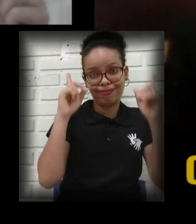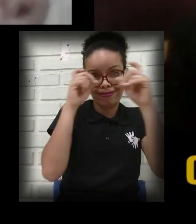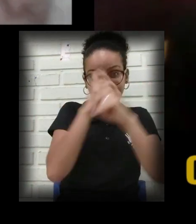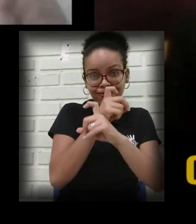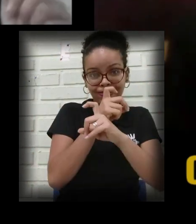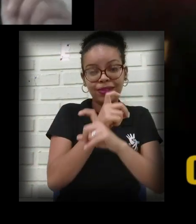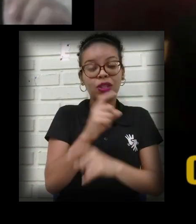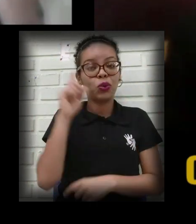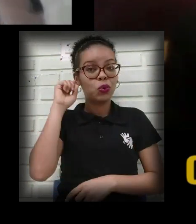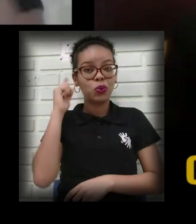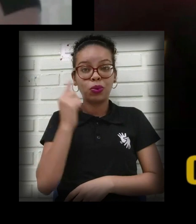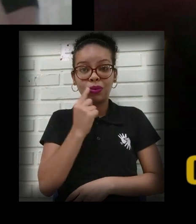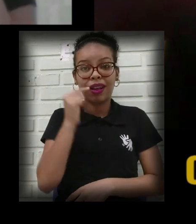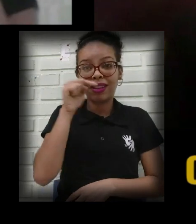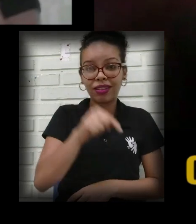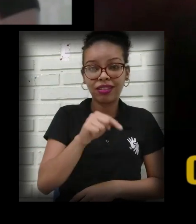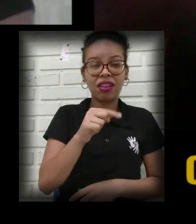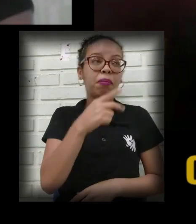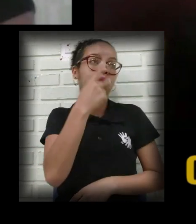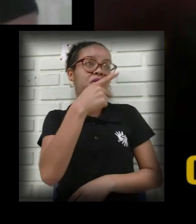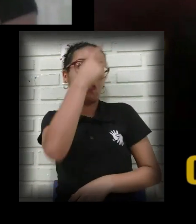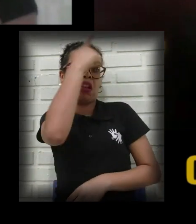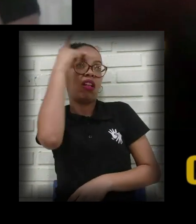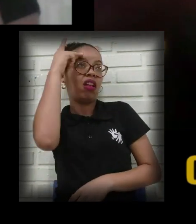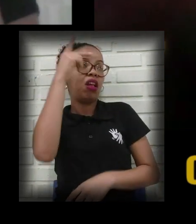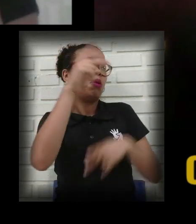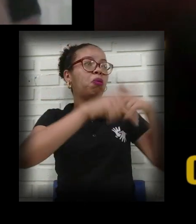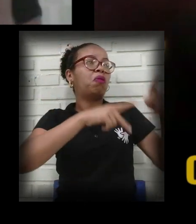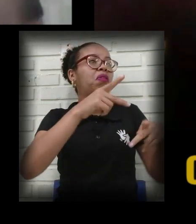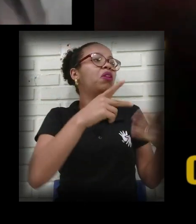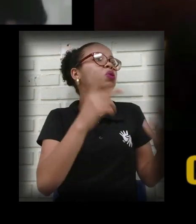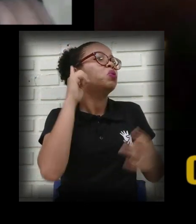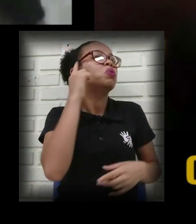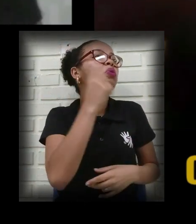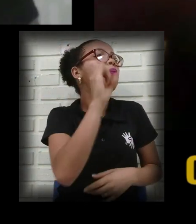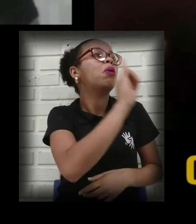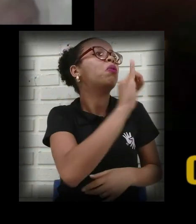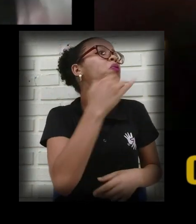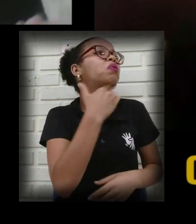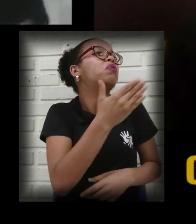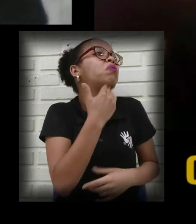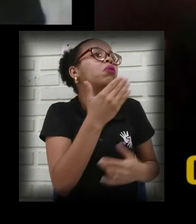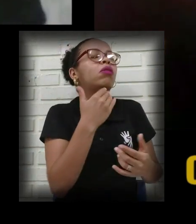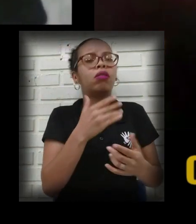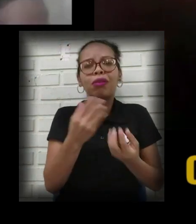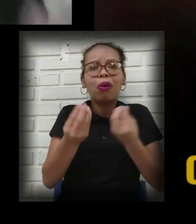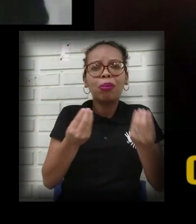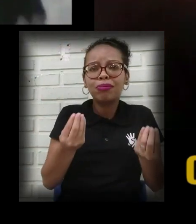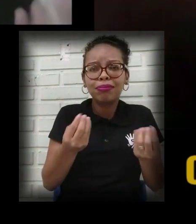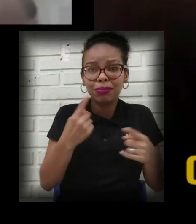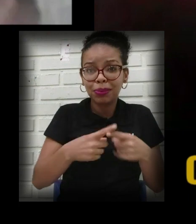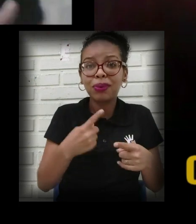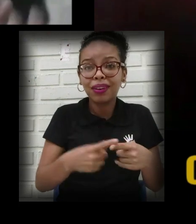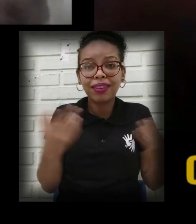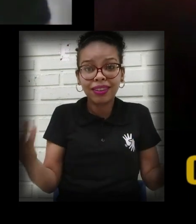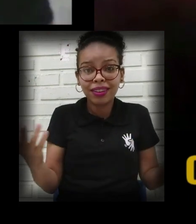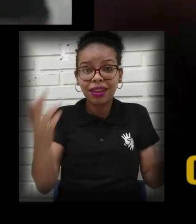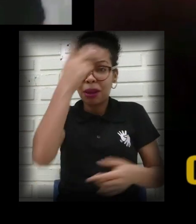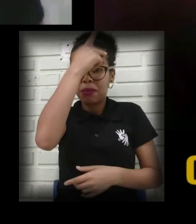Os surdos aqui, o povo fala, eu não vejo surdos aqui em Piauú, como sim? Como não vê? Por quê? Porque eles ficam com receio,